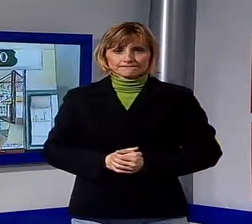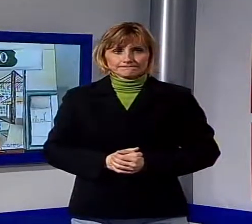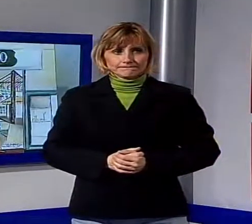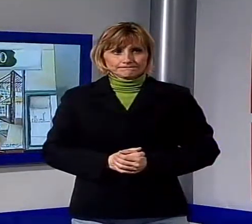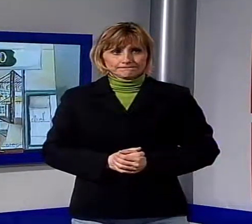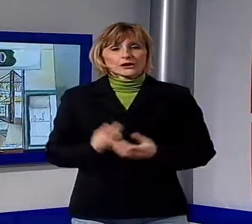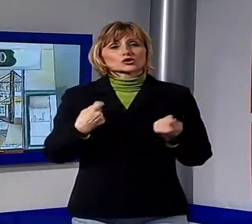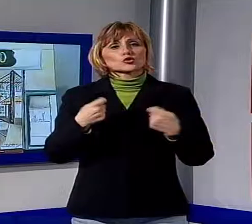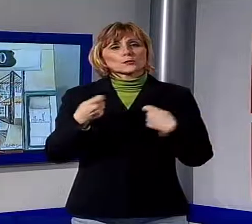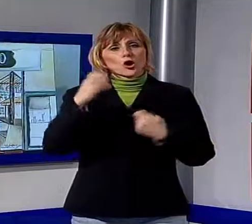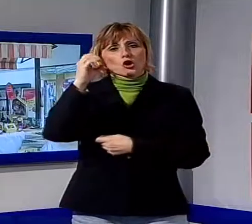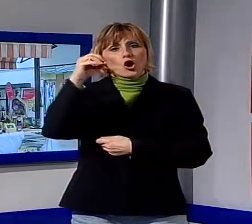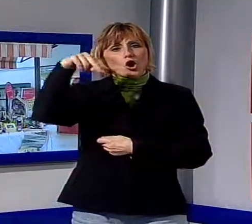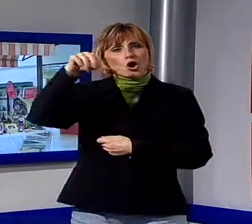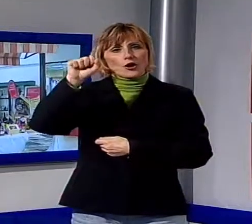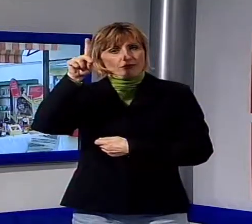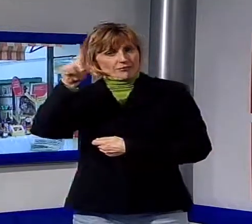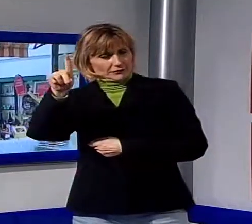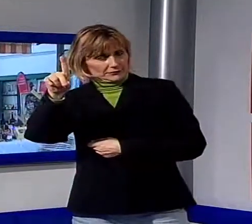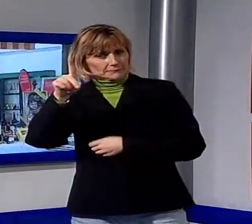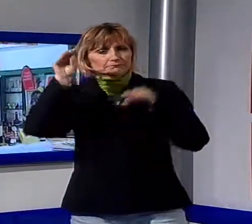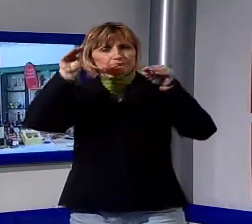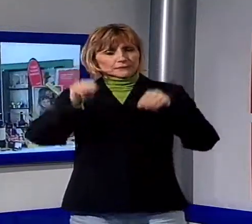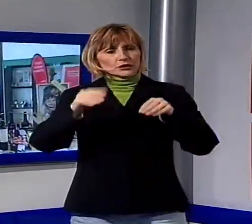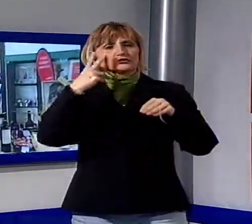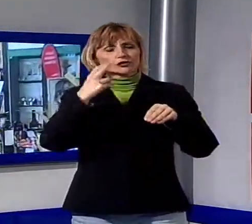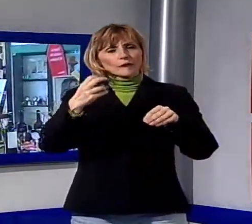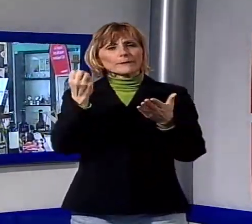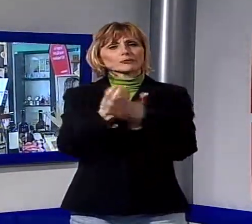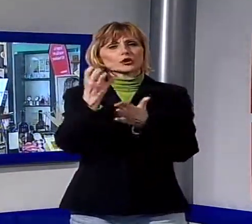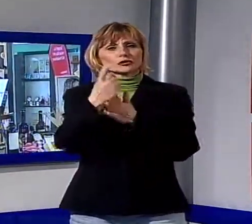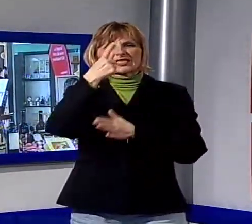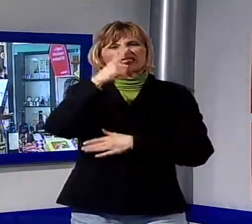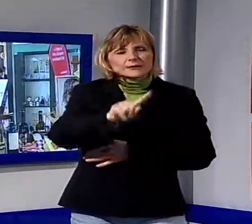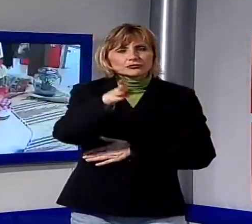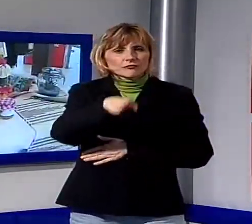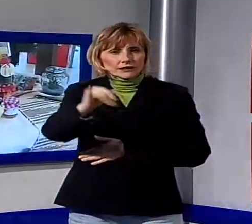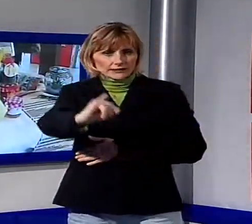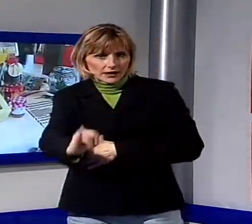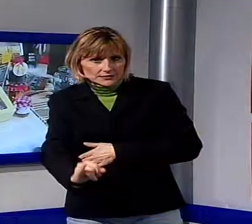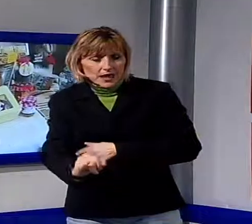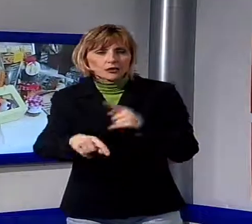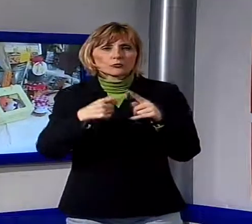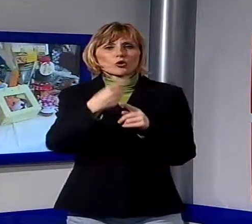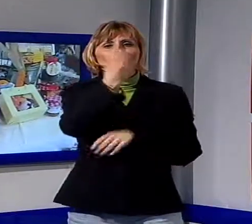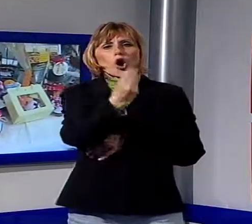Un luogo dove trovare i prodotti di stagione tipici della Valle del Serchio, ma anche oggetti di artigianato locale e materie prime.